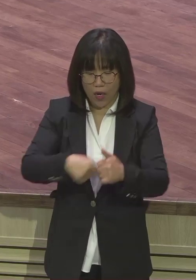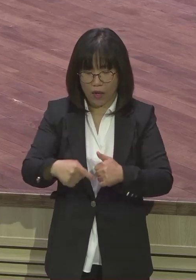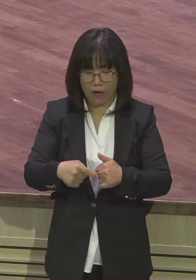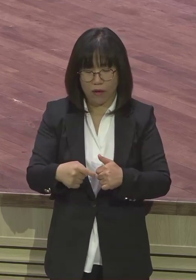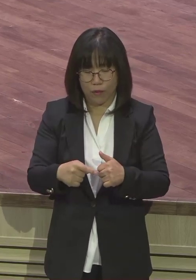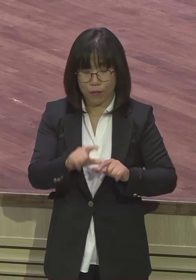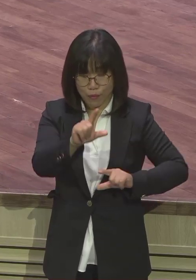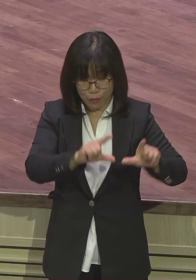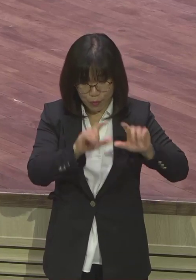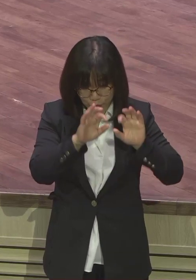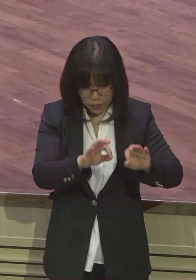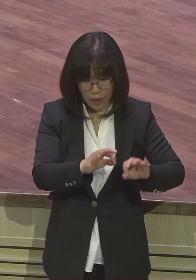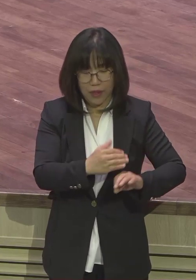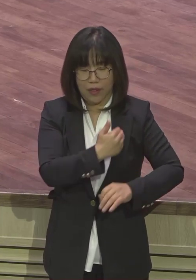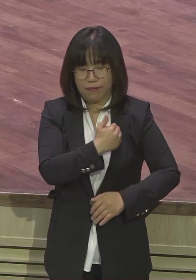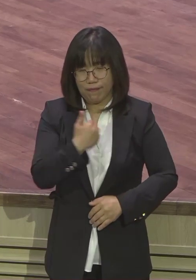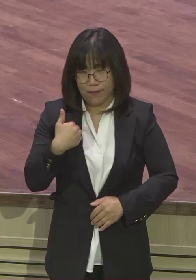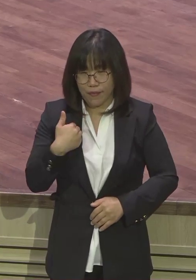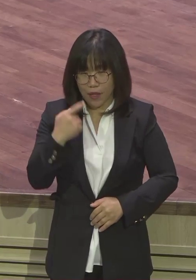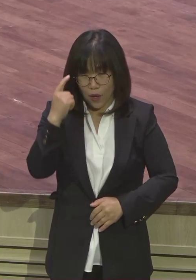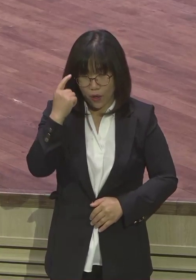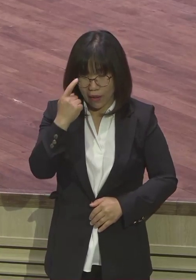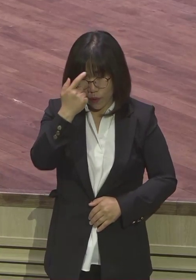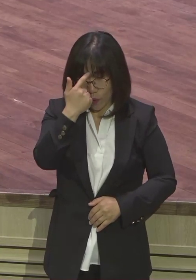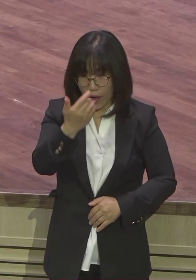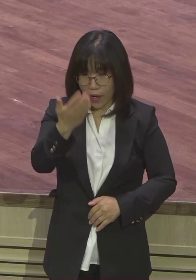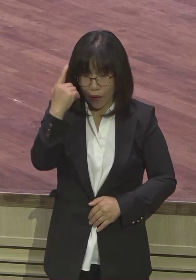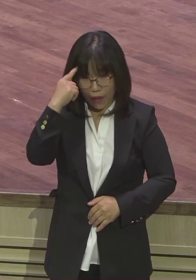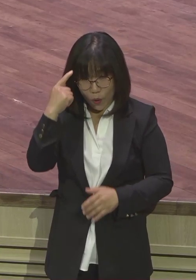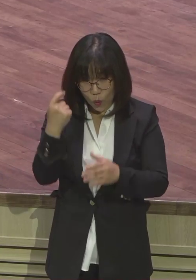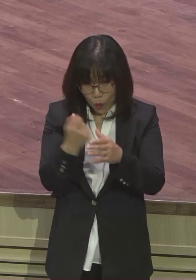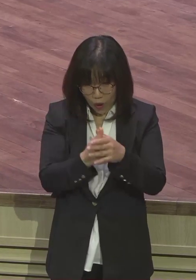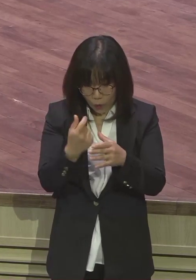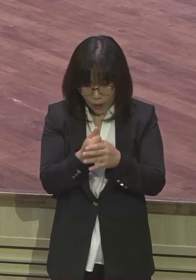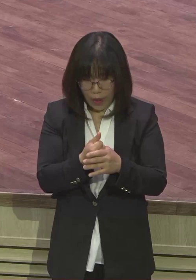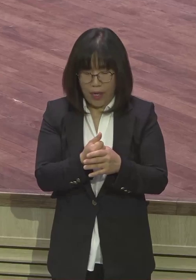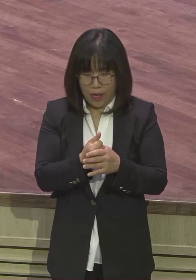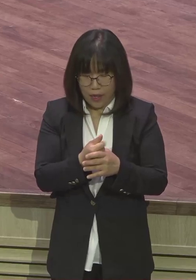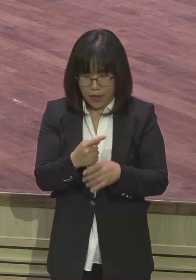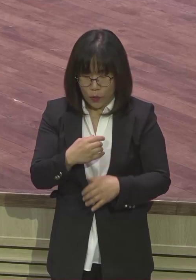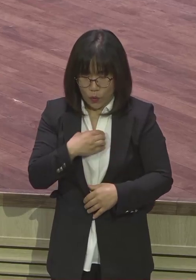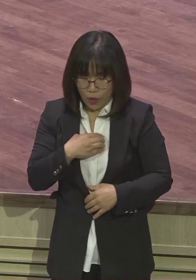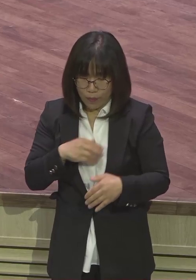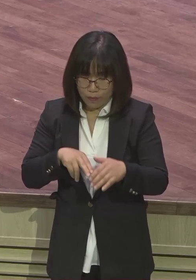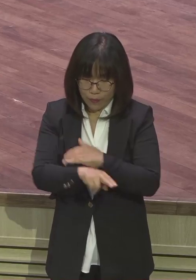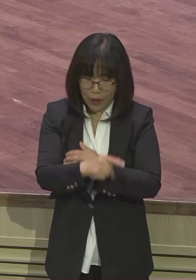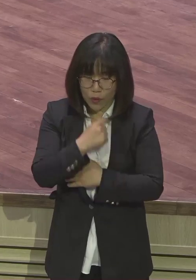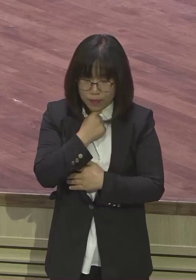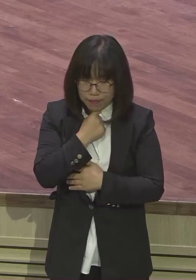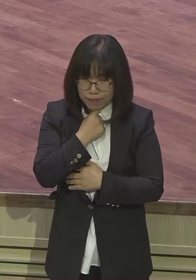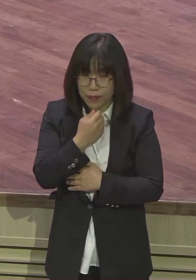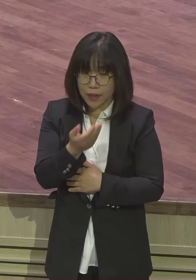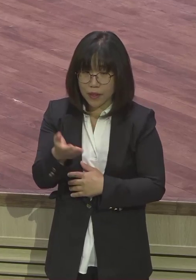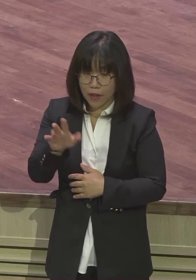했을든지 자신의 께를 통해서 그 께를 써가지고 위기를 벗으려고 했지만 새해의 이스라엘이라